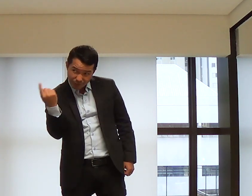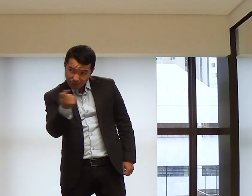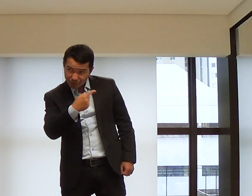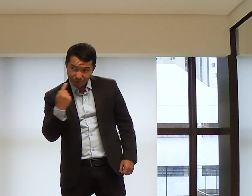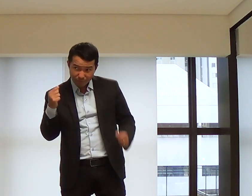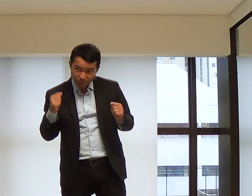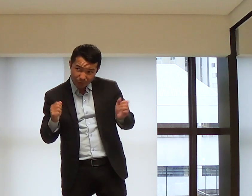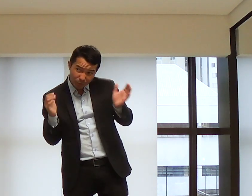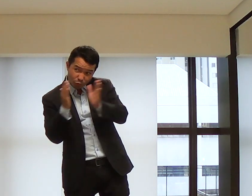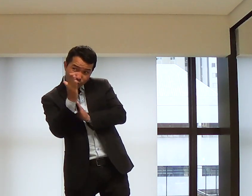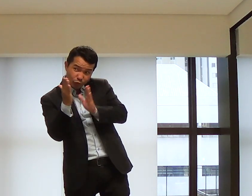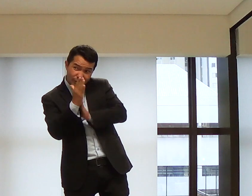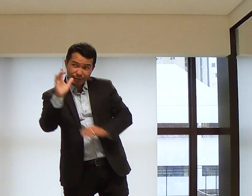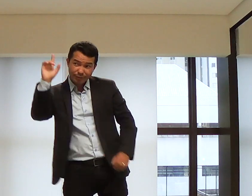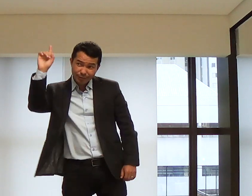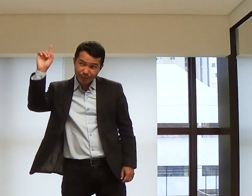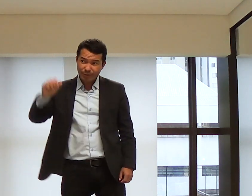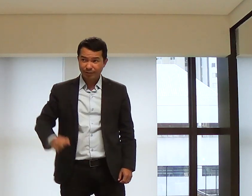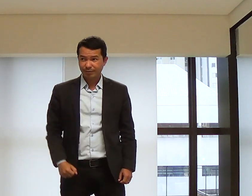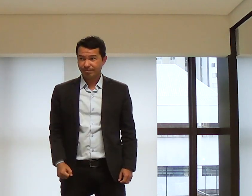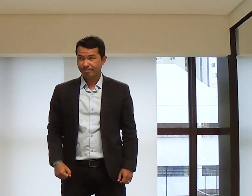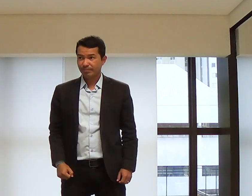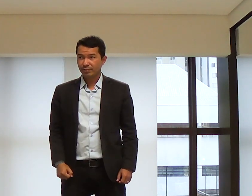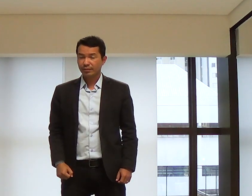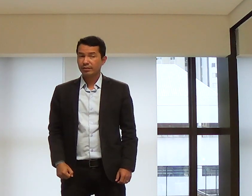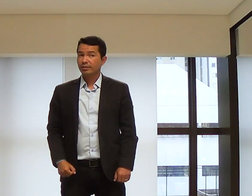Quantas nós tentamos fugir de Deus?